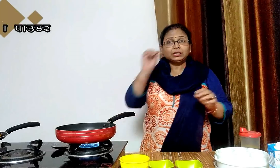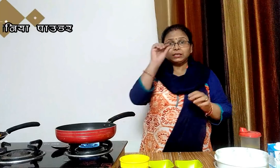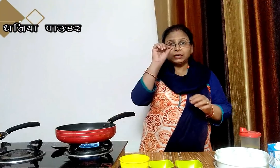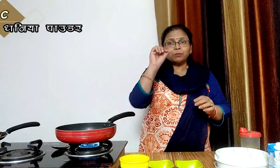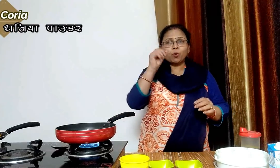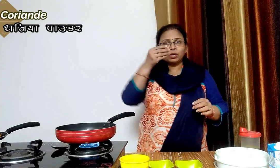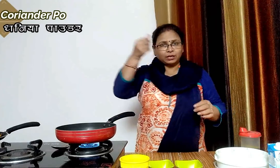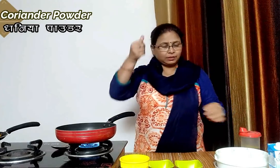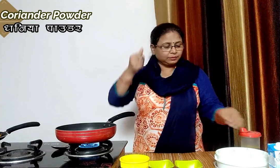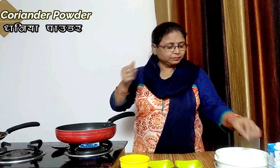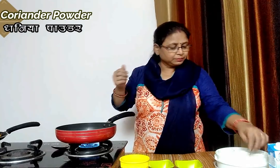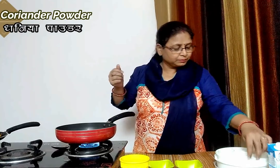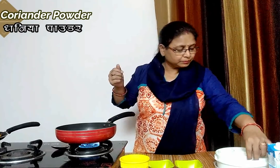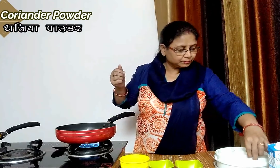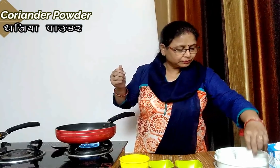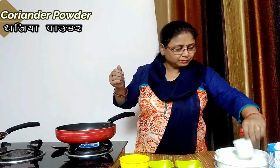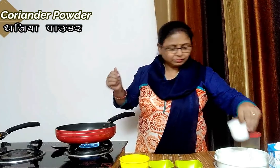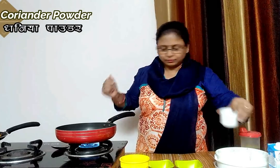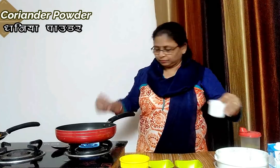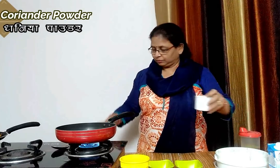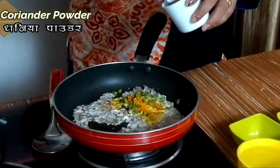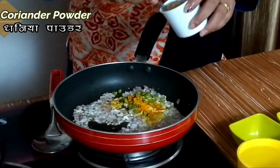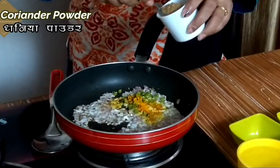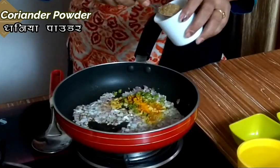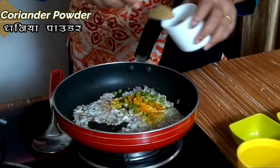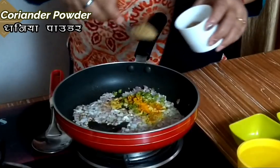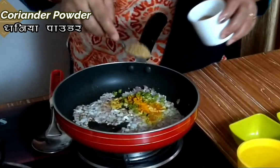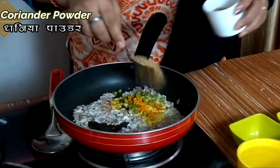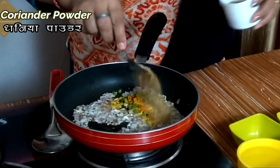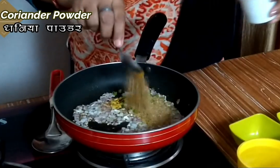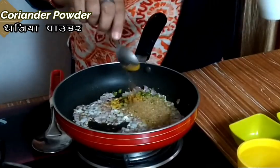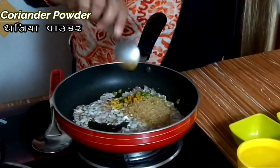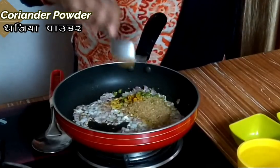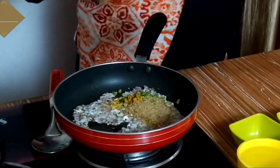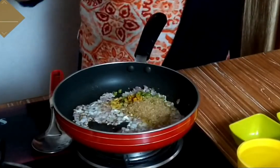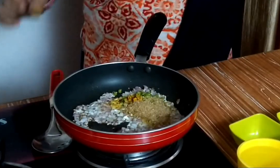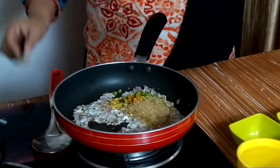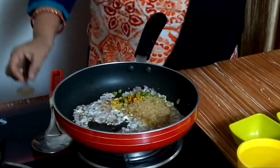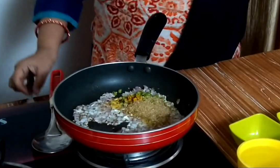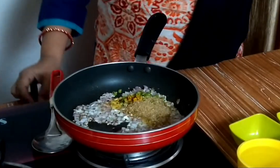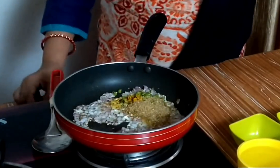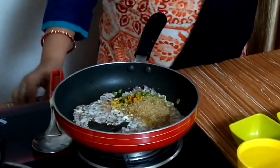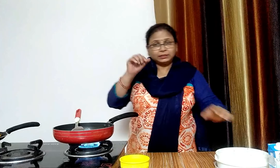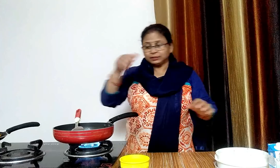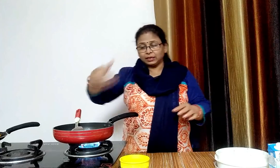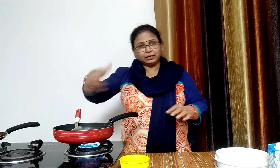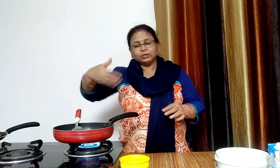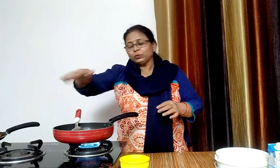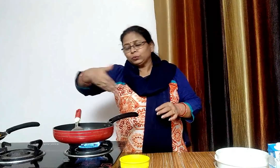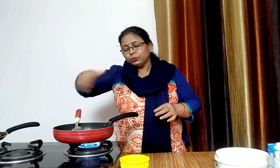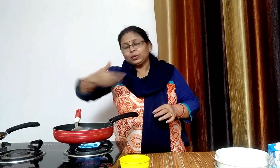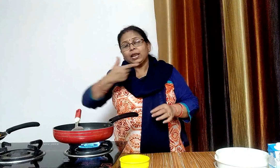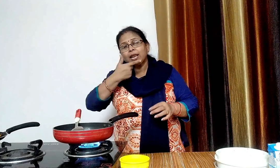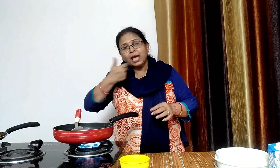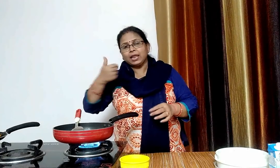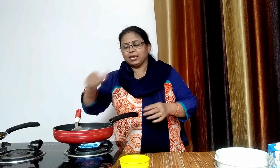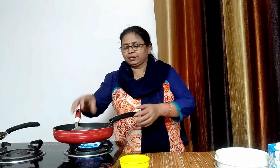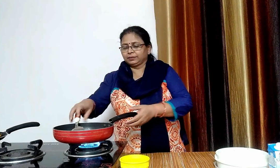एक चमस धनिया पाउडर डाल कर अच्छे से मिला लेंगे अब इसे गोल्डर मान होने तक गूल लेंगे